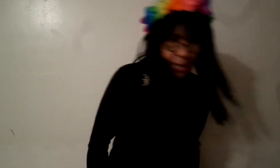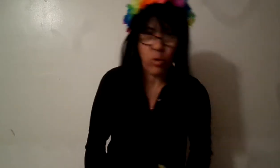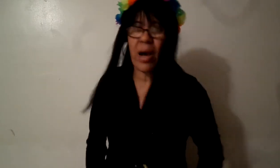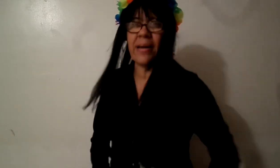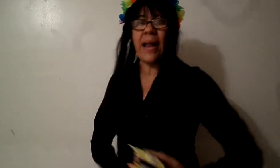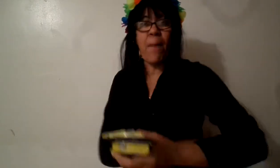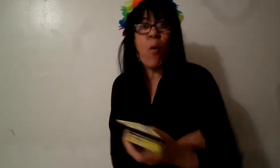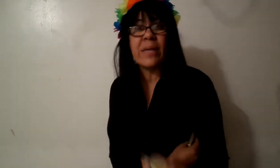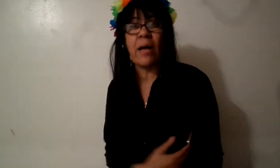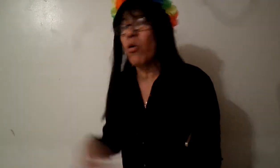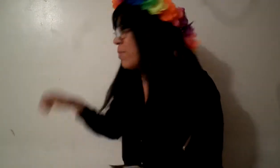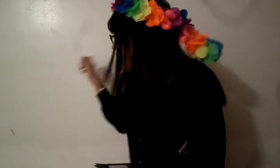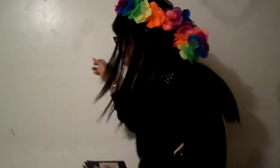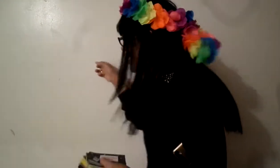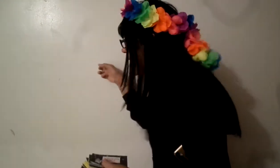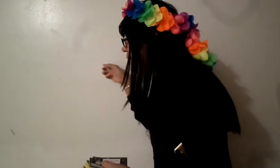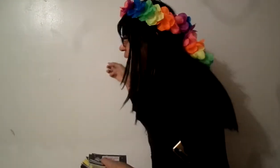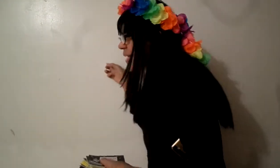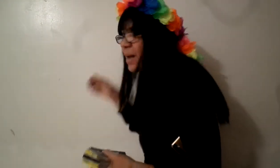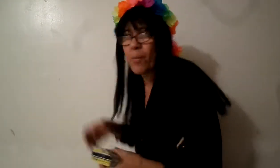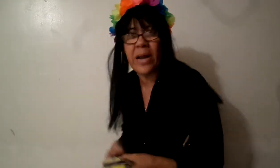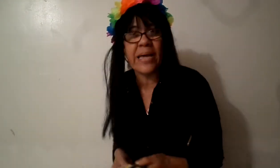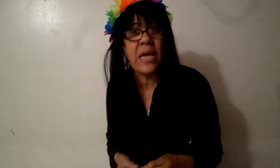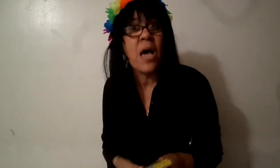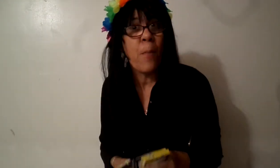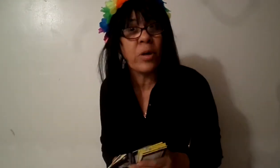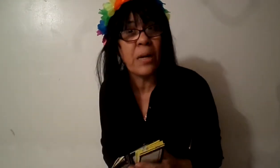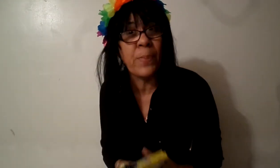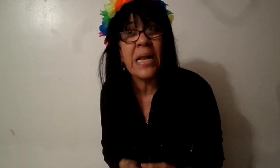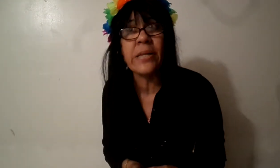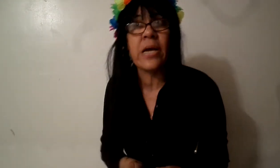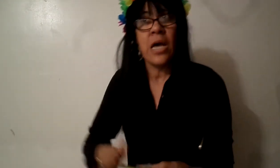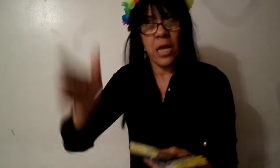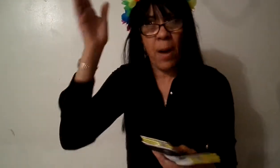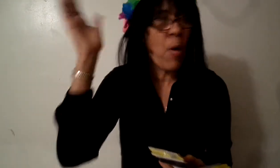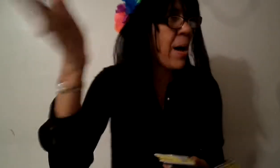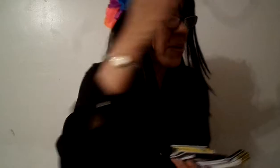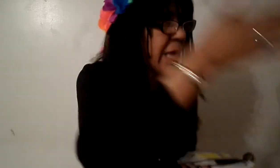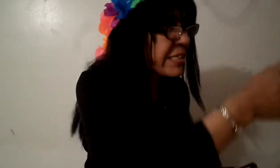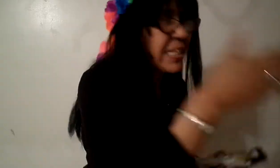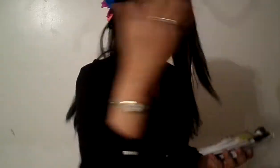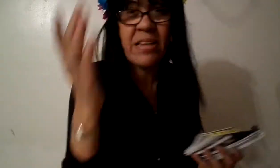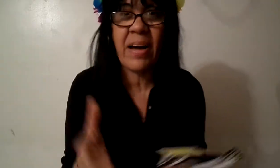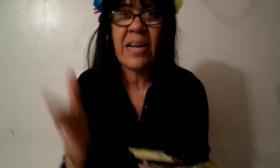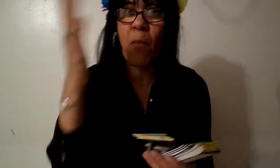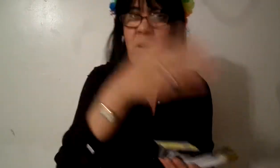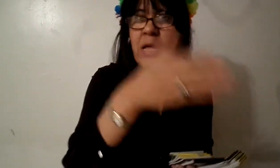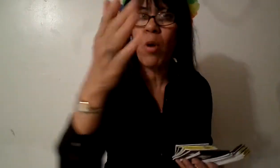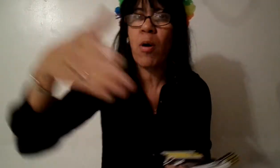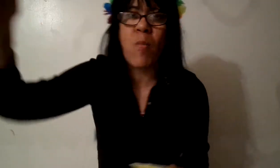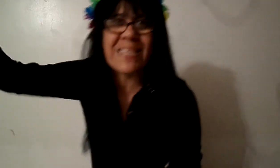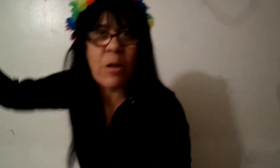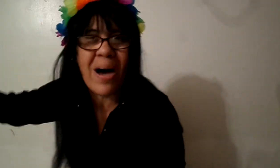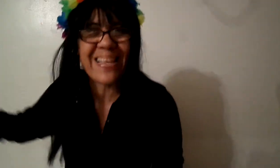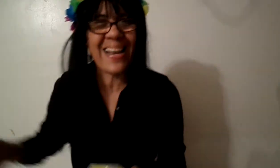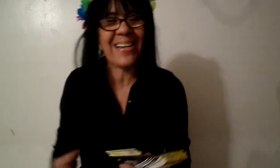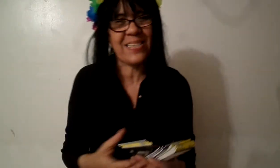a tocarle las puertas a los hermanos a la gente que están por aquí por el building y vamos a llevarle las buenas nuevas como hacen los atalachas